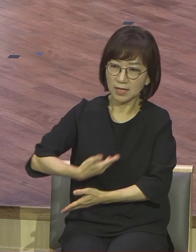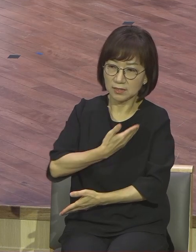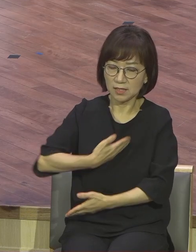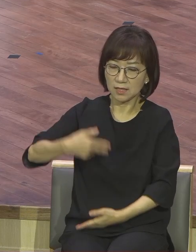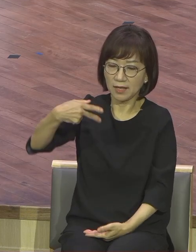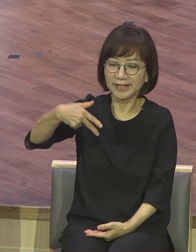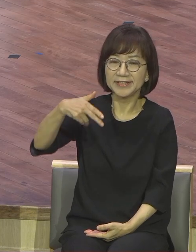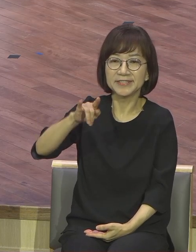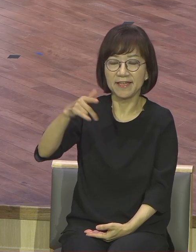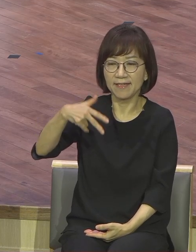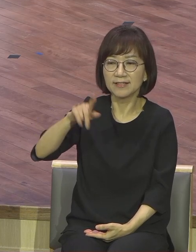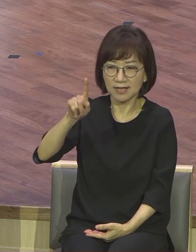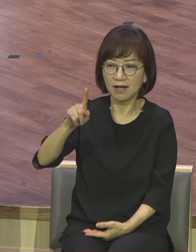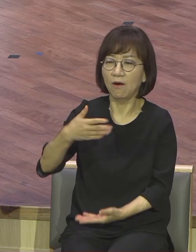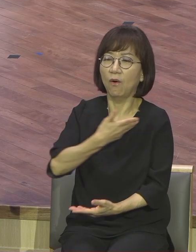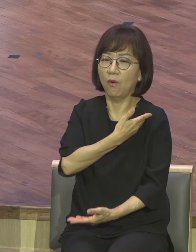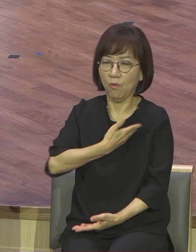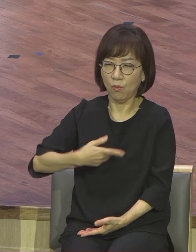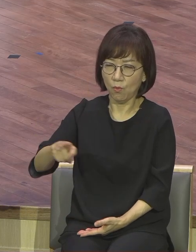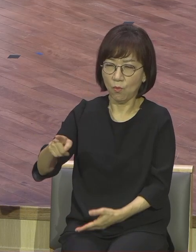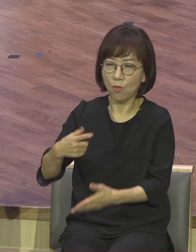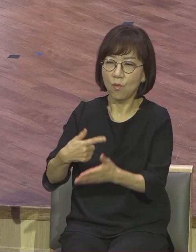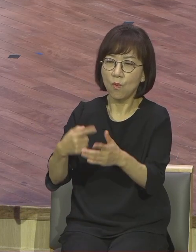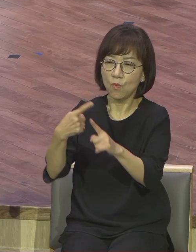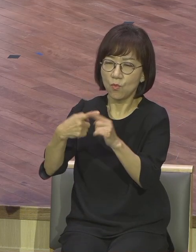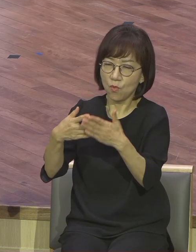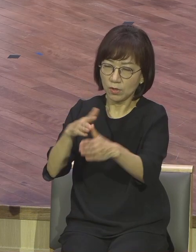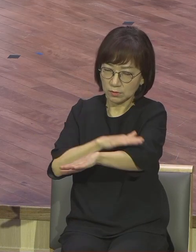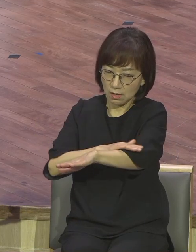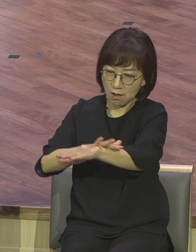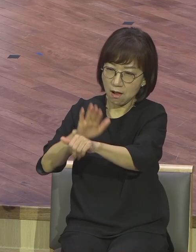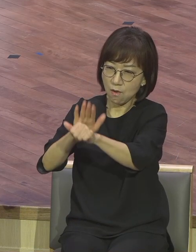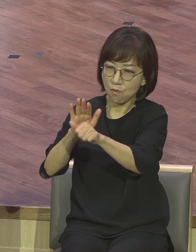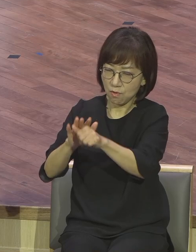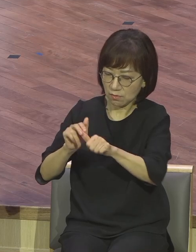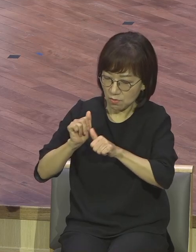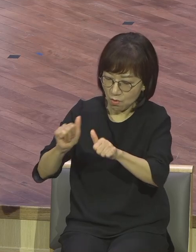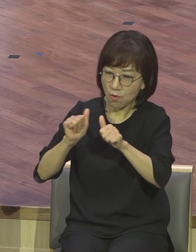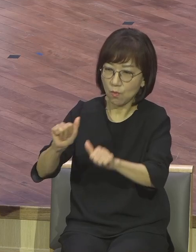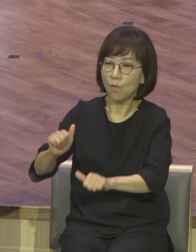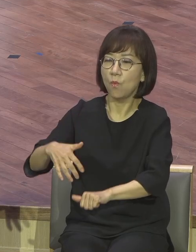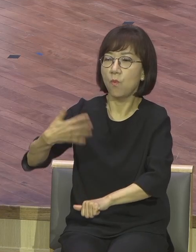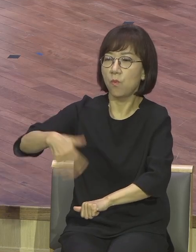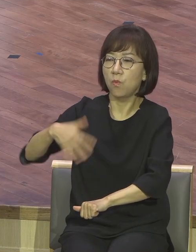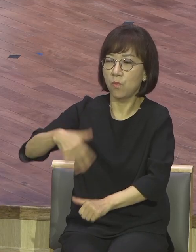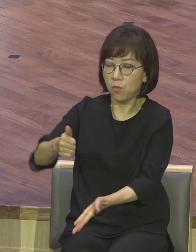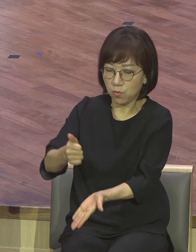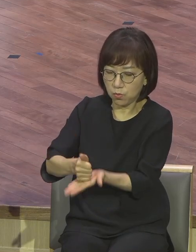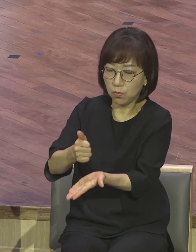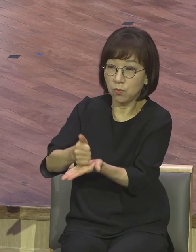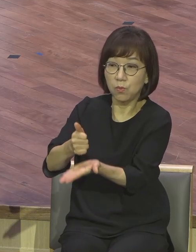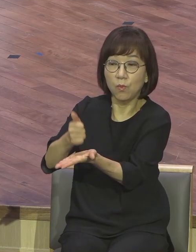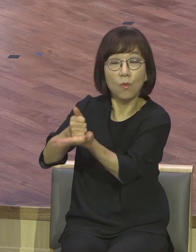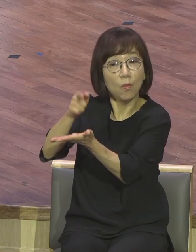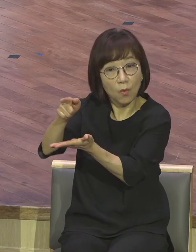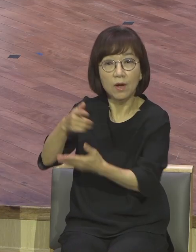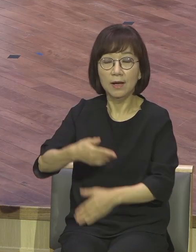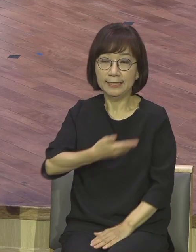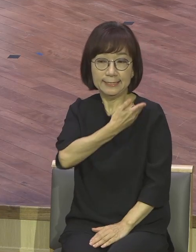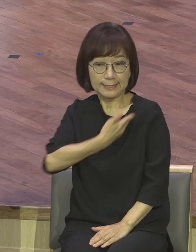제자 참 신앙생활을 교회에 잘 섬긴다. 전부 다 열두 제자라고 불릴 정도로 그렇게 남들이 볼 때